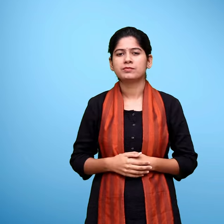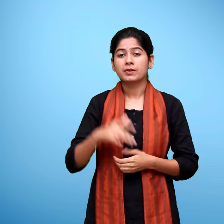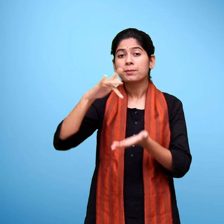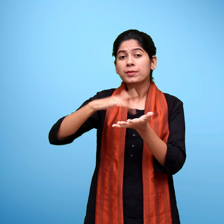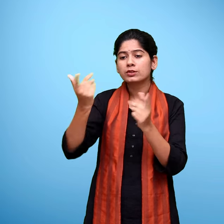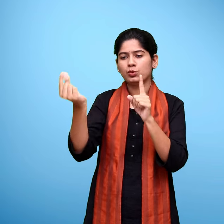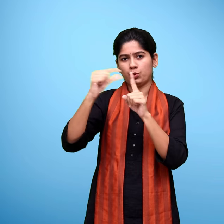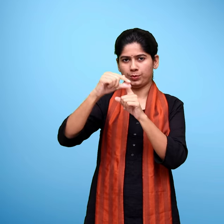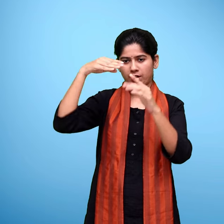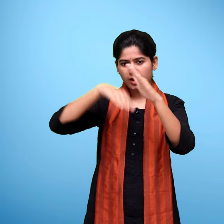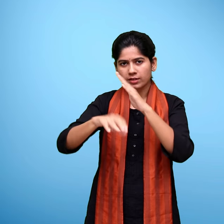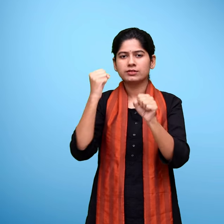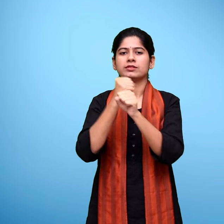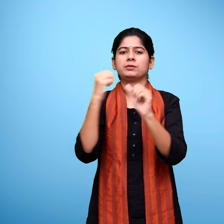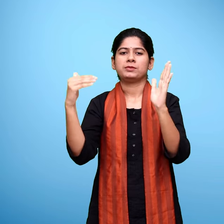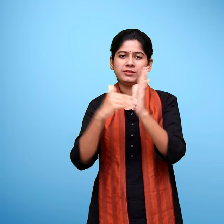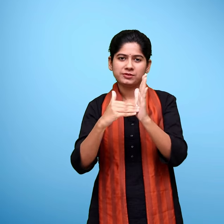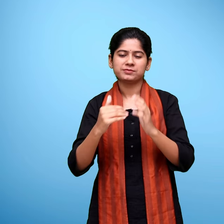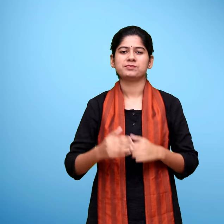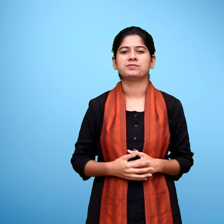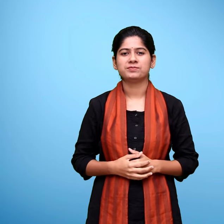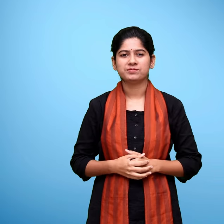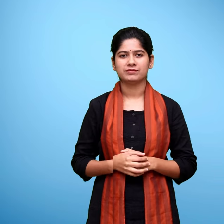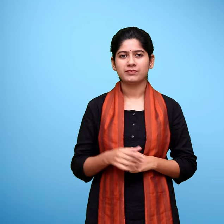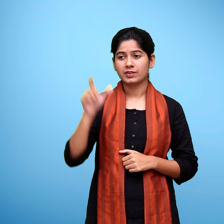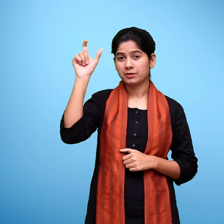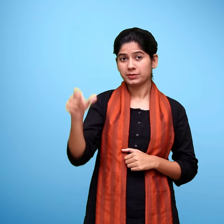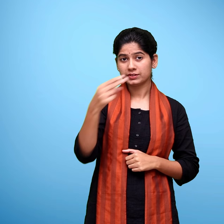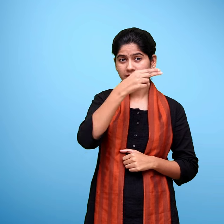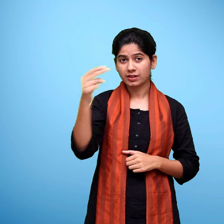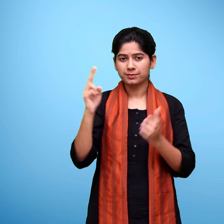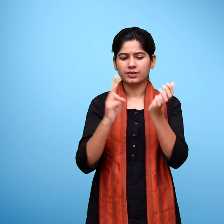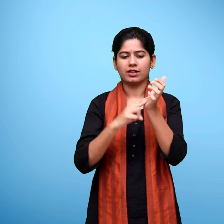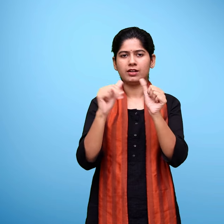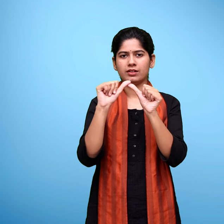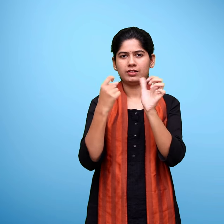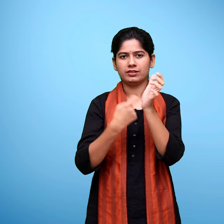गाजियाबाद उत्तर प्रदेश नरेंद्र सिंग निहार